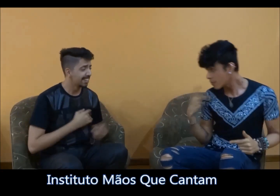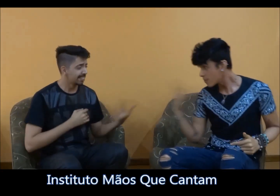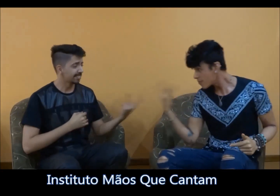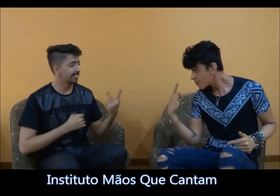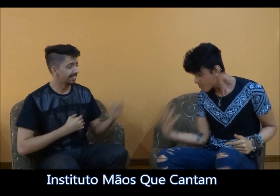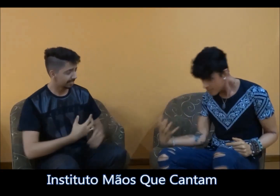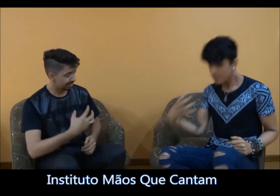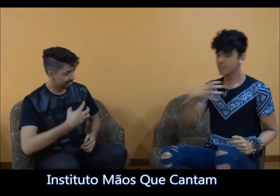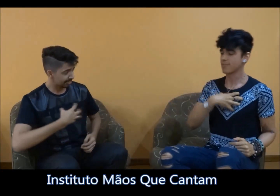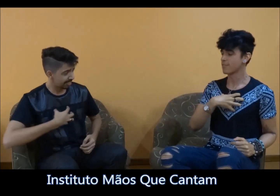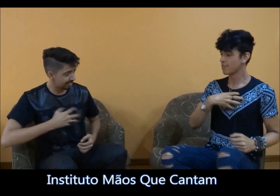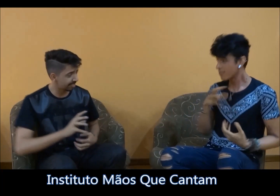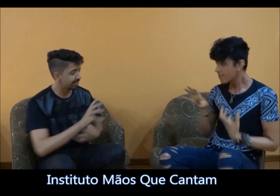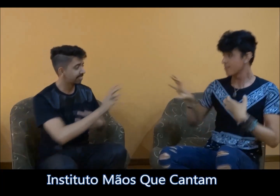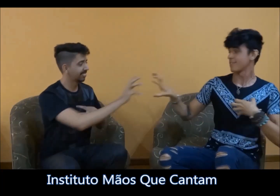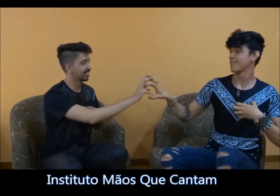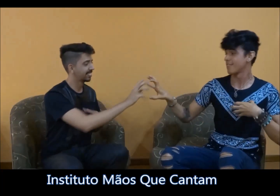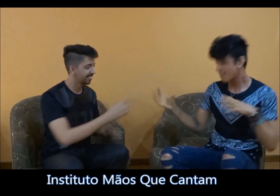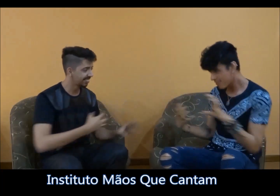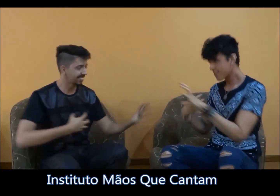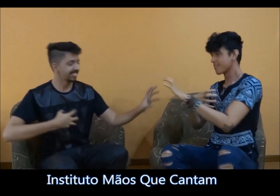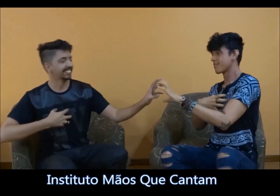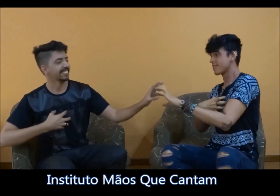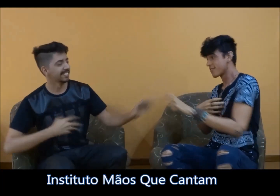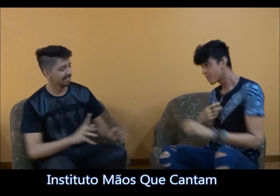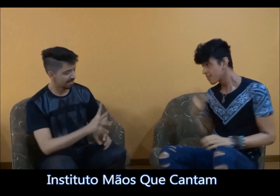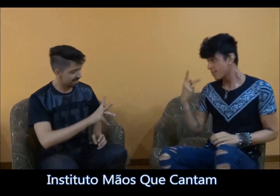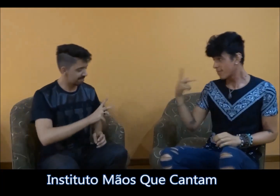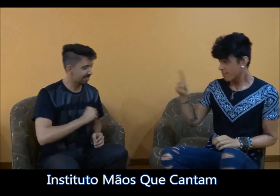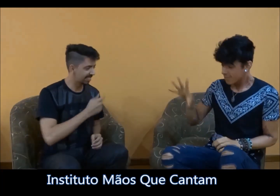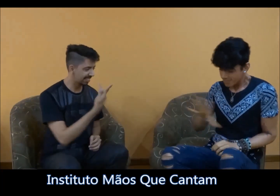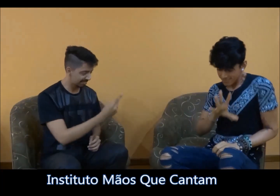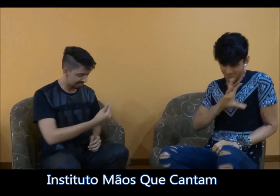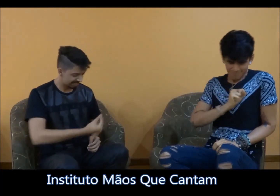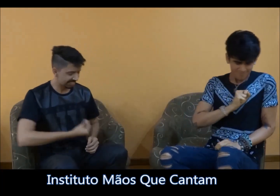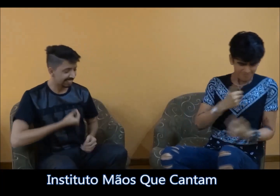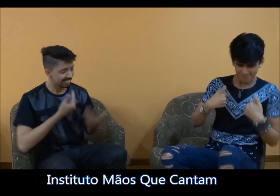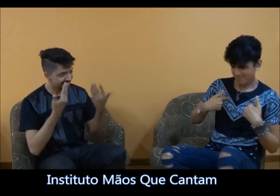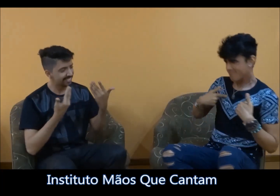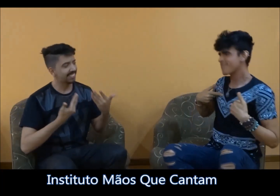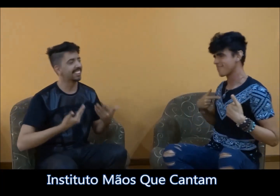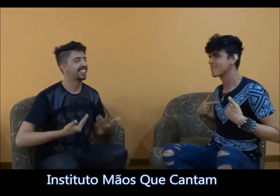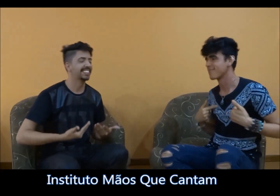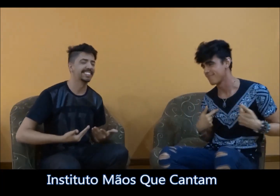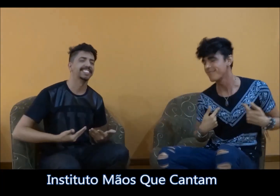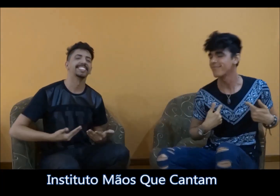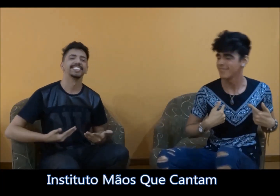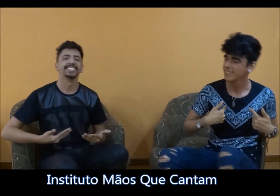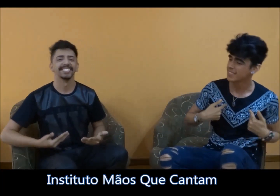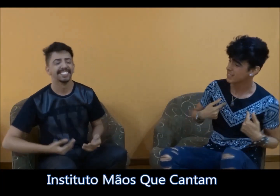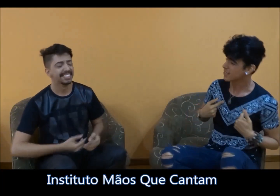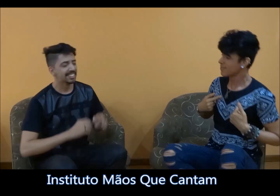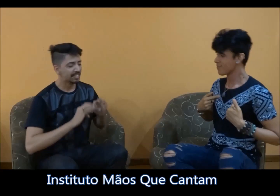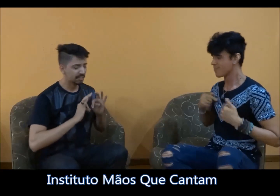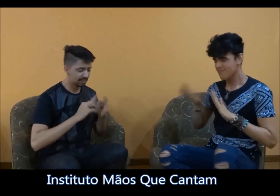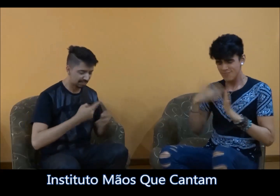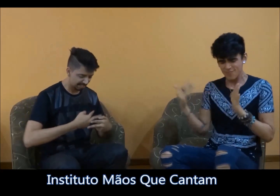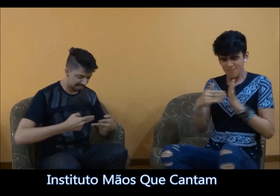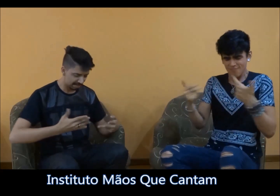O nosso santo bateu O amor da sua vida sou eu Tudo